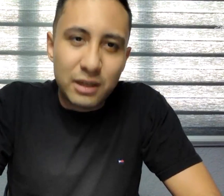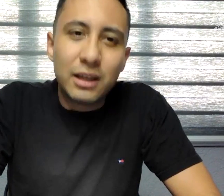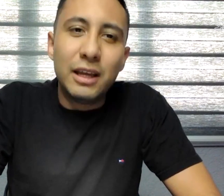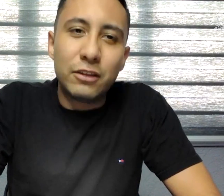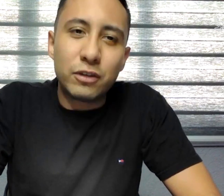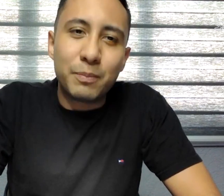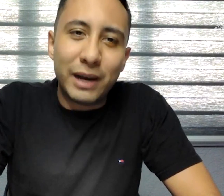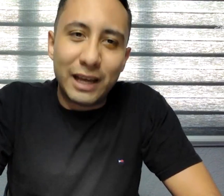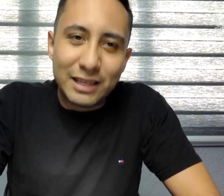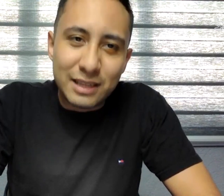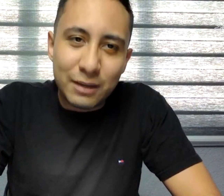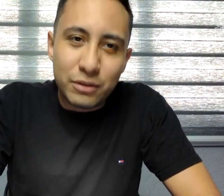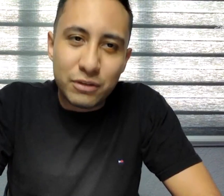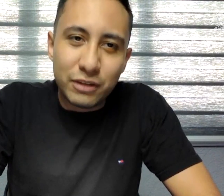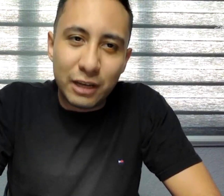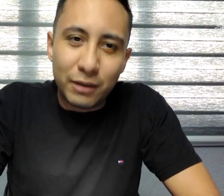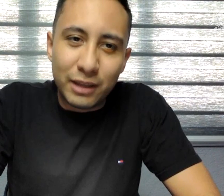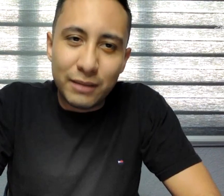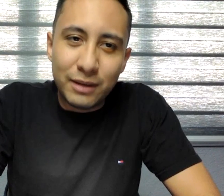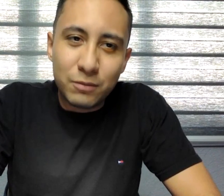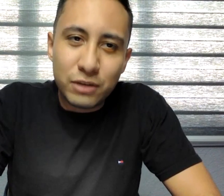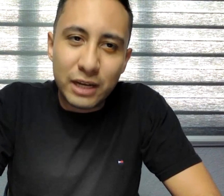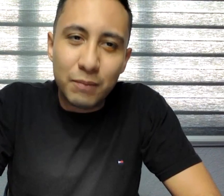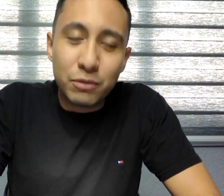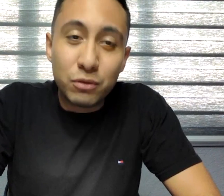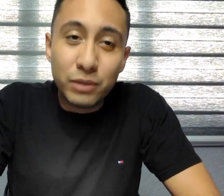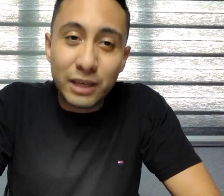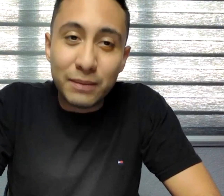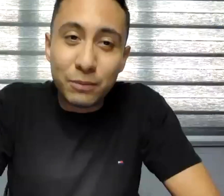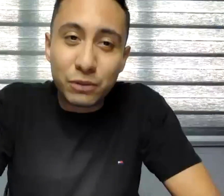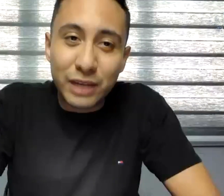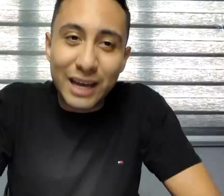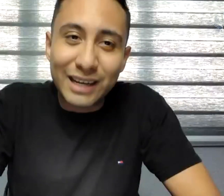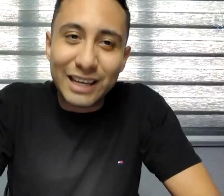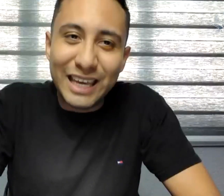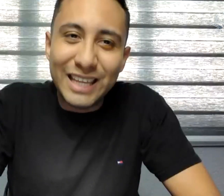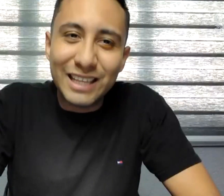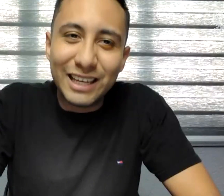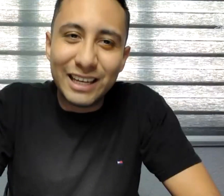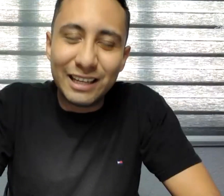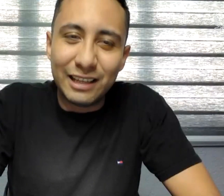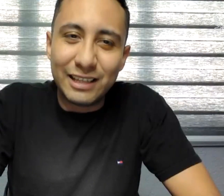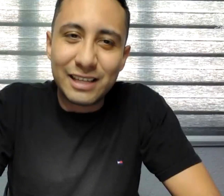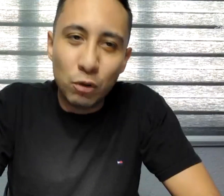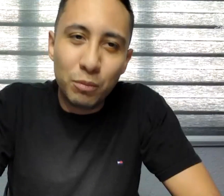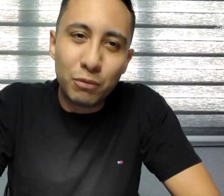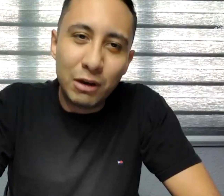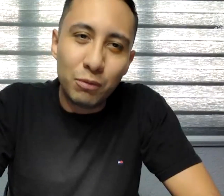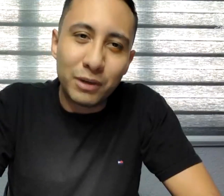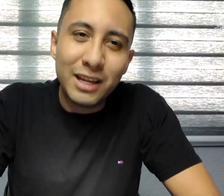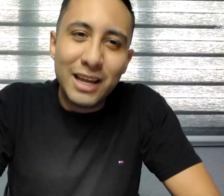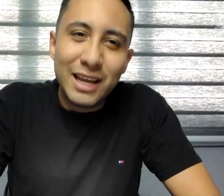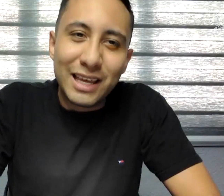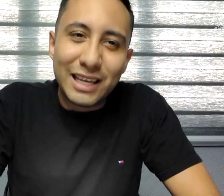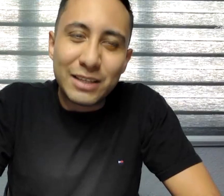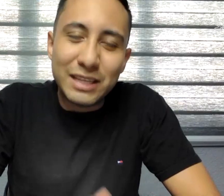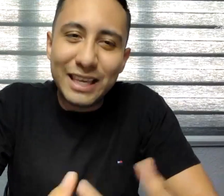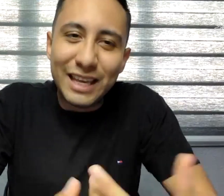entonces para esta cuestión de la obra de bien musical pues yo tuve que buscar quién era ese alumno o alumna que sintiera